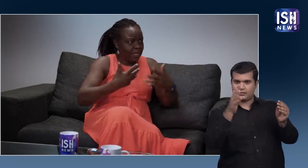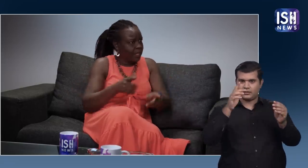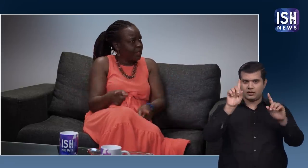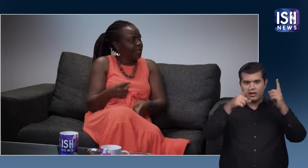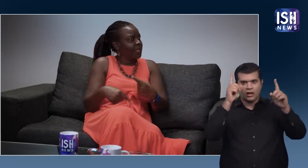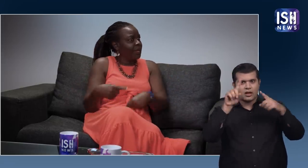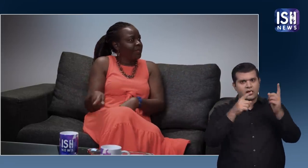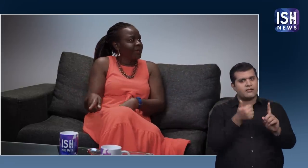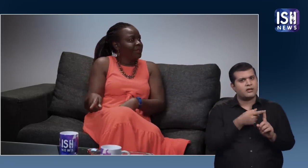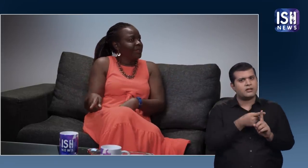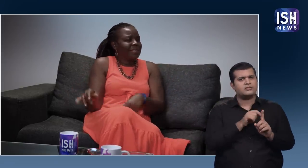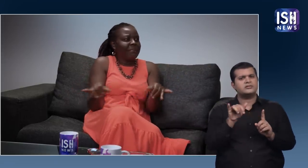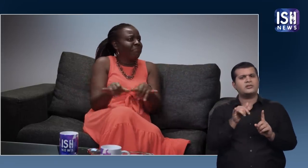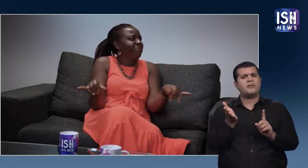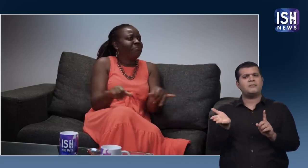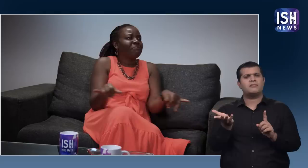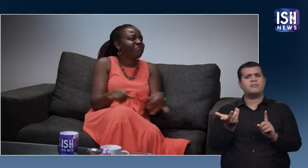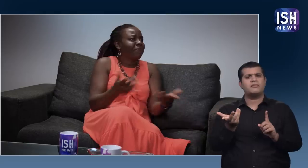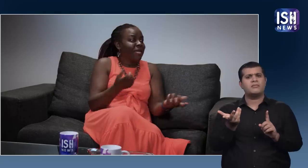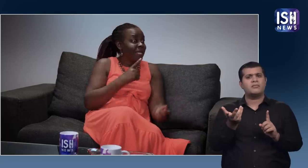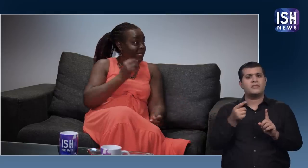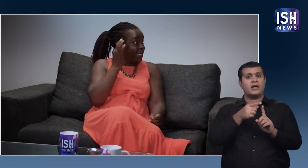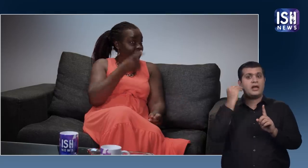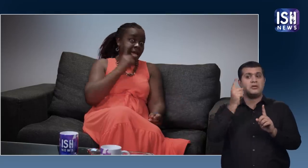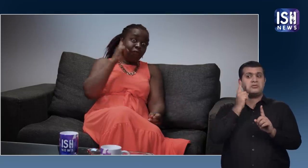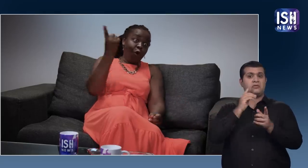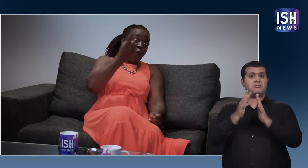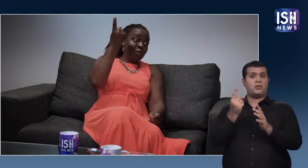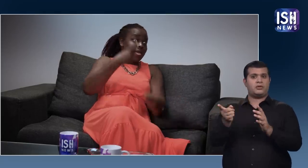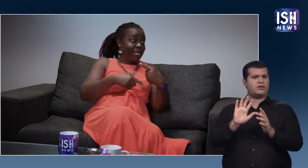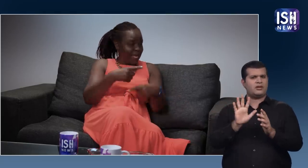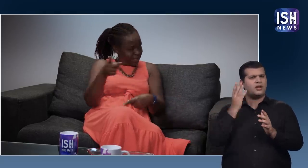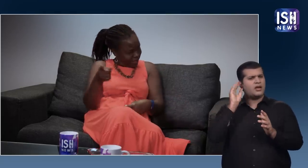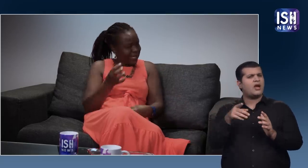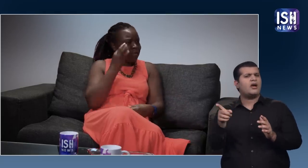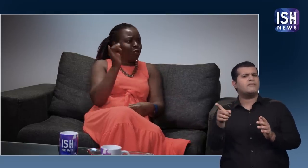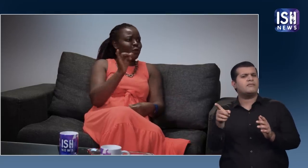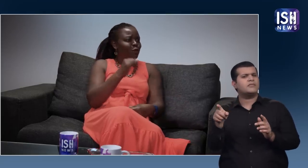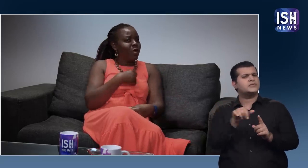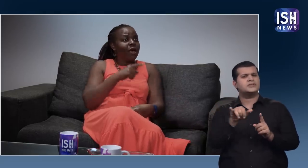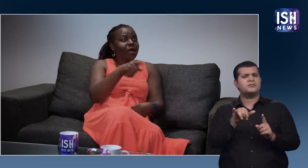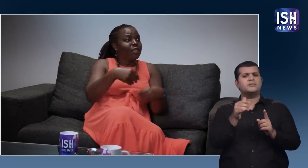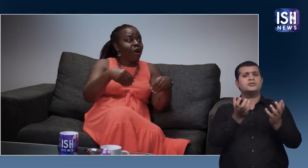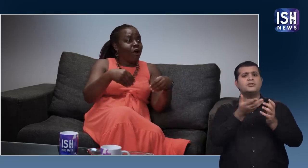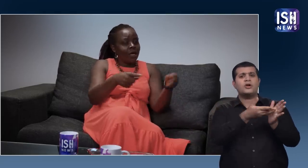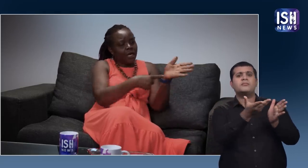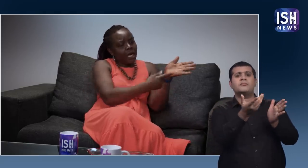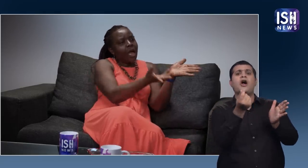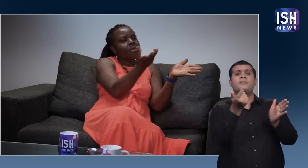यह सांके दिख भाषा है यह ऐसे ही होता है यह केवल डेफ के लिए नहीं सुनने वाले के लिए भी है दुकानदारों से बात करते समय